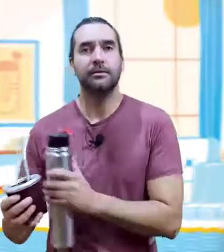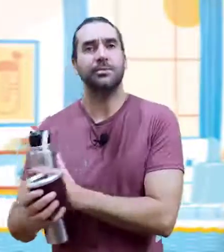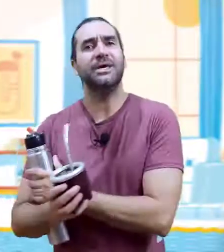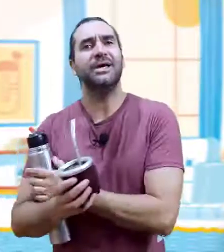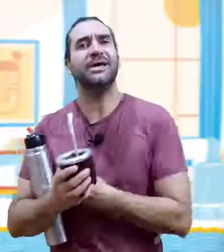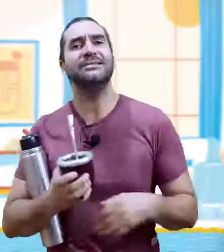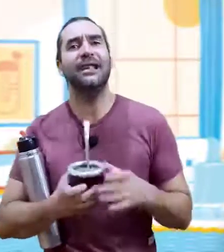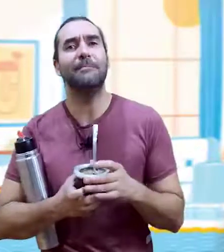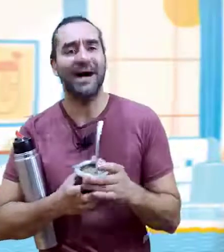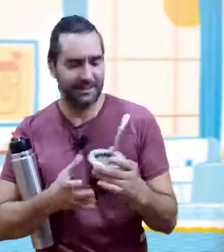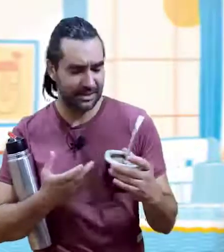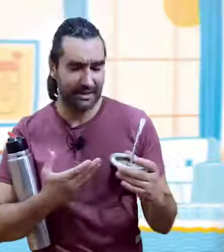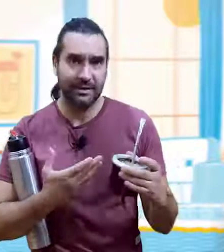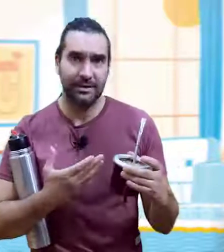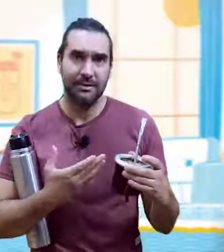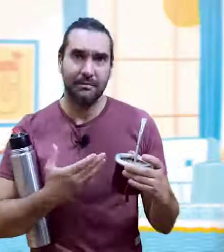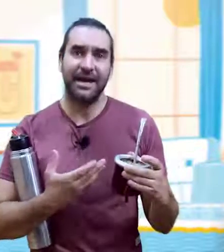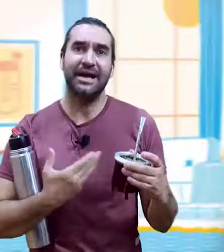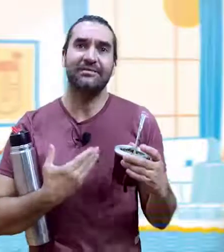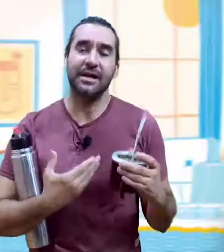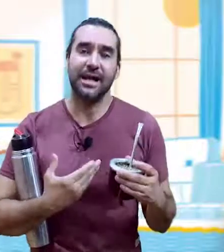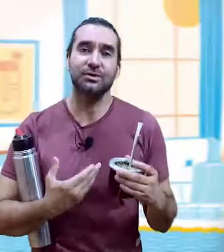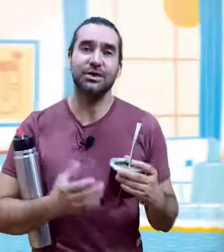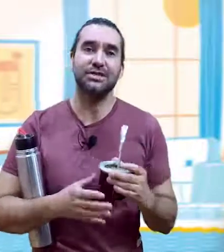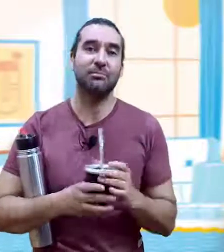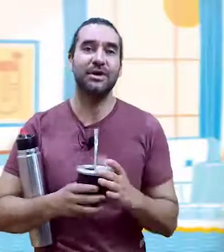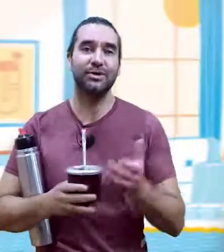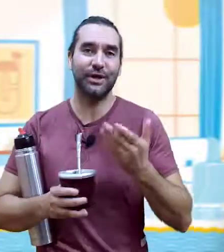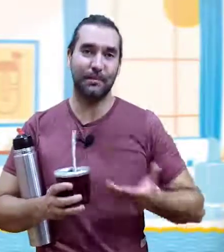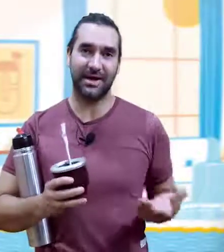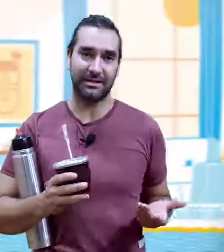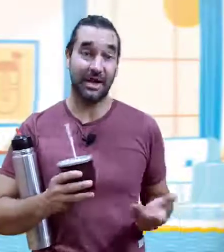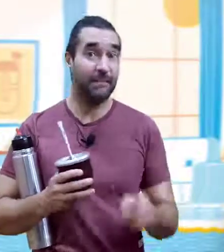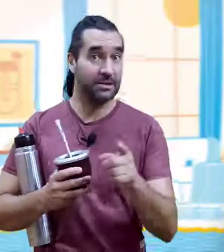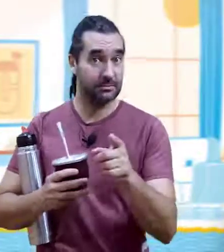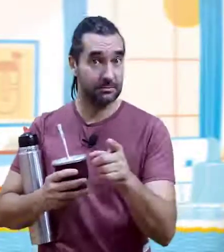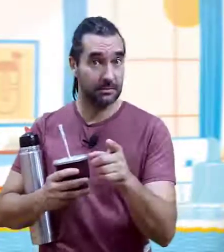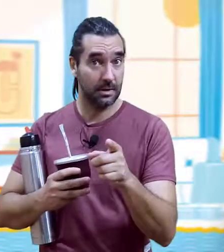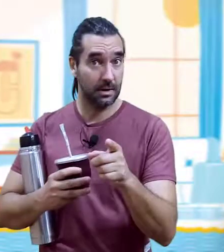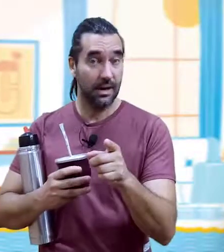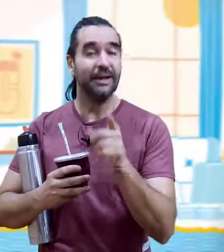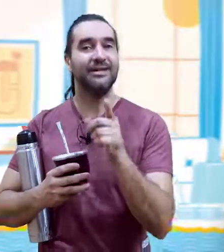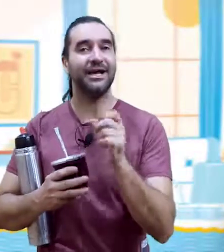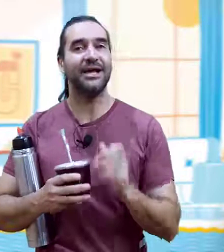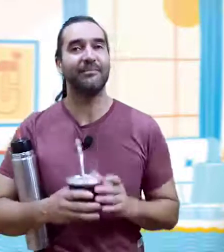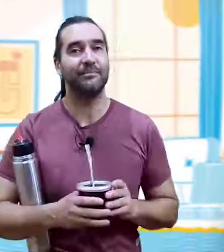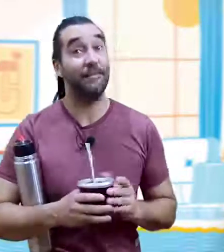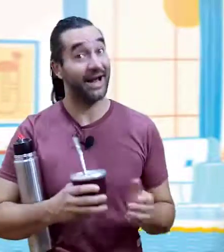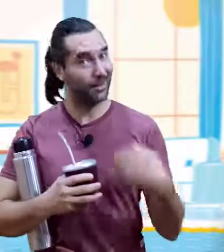Porque ¿qué es el mate para el entrerriano si no es el momento de compartir? Es más, les traje, para